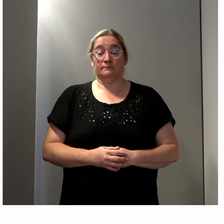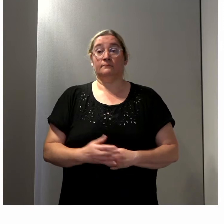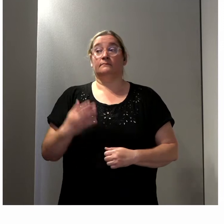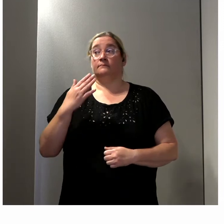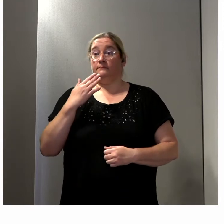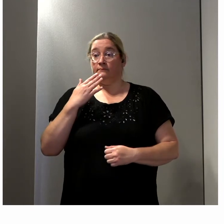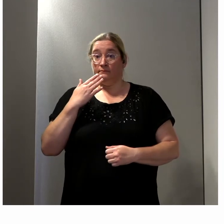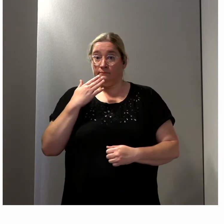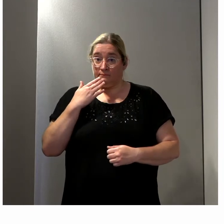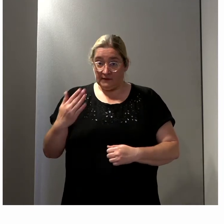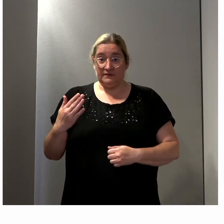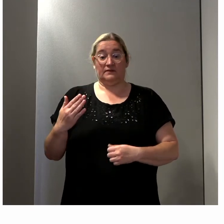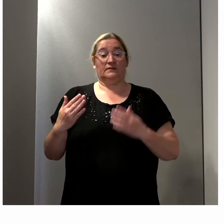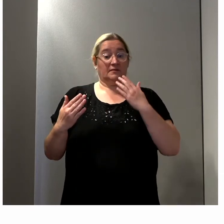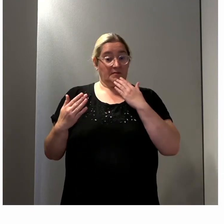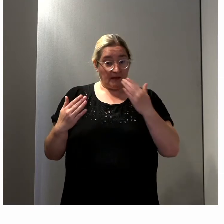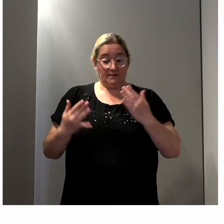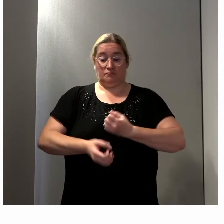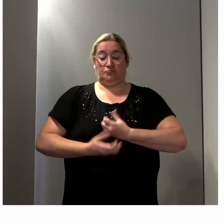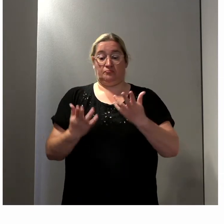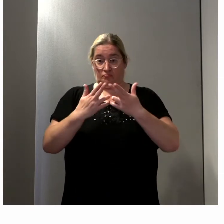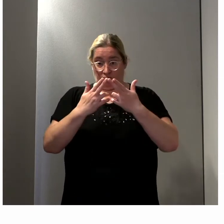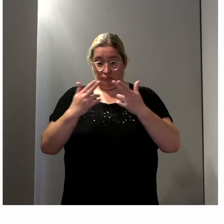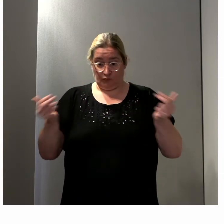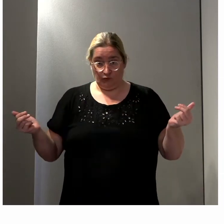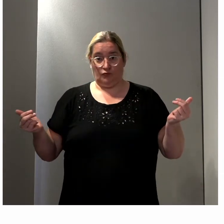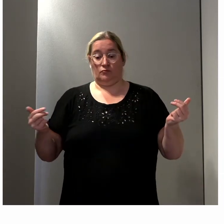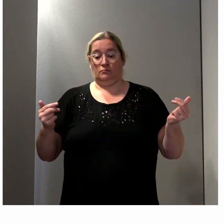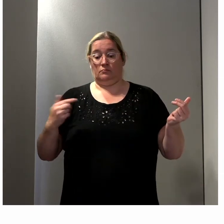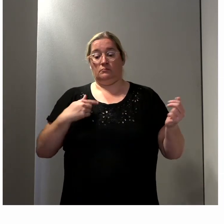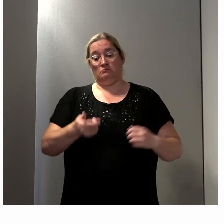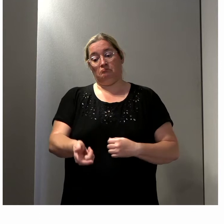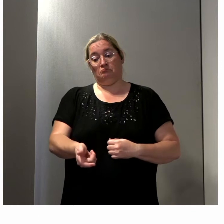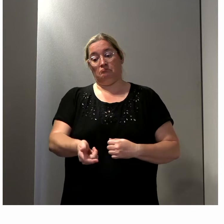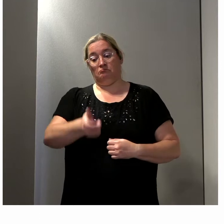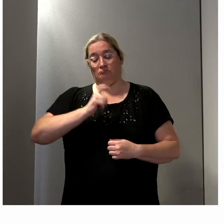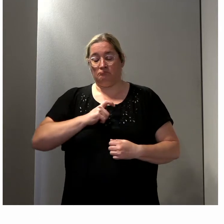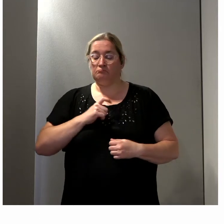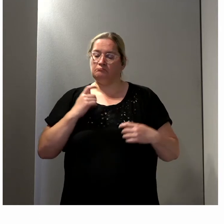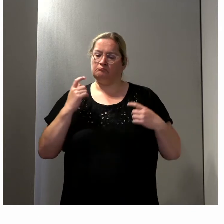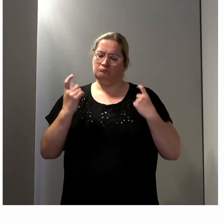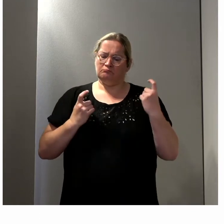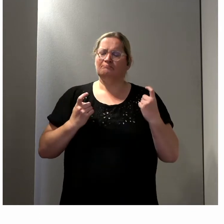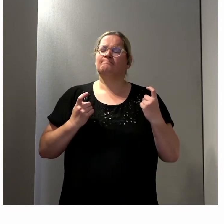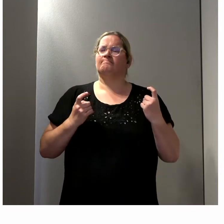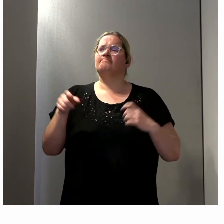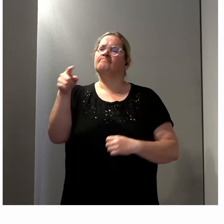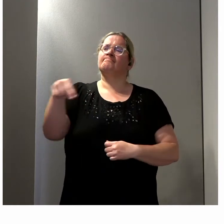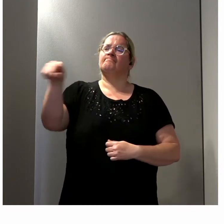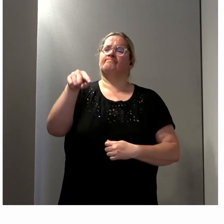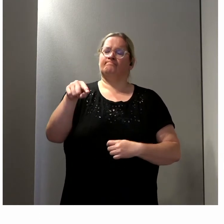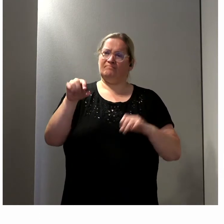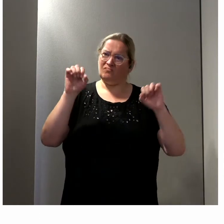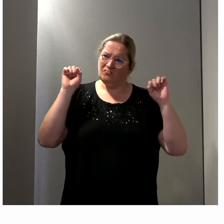Merci de ces propos introductifs, et je pense que vous allez pouvoir développer un petit peu